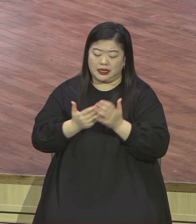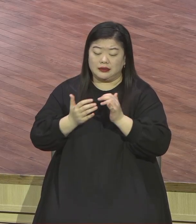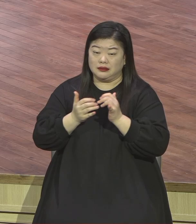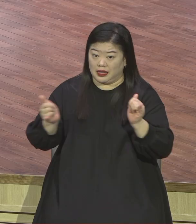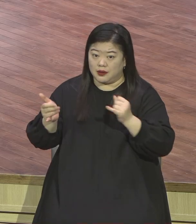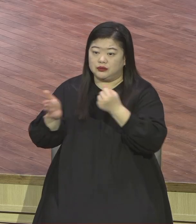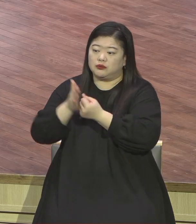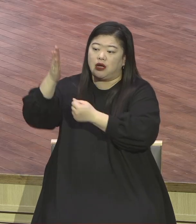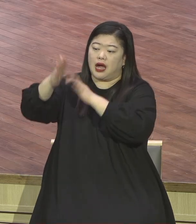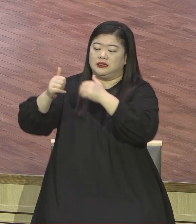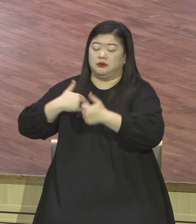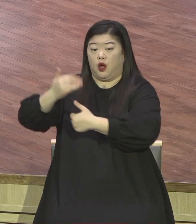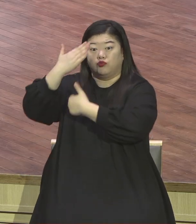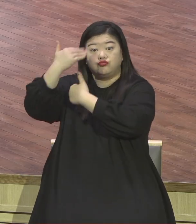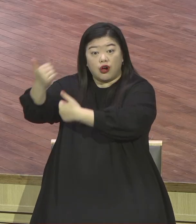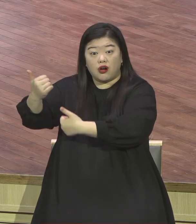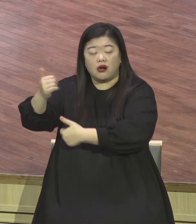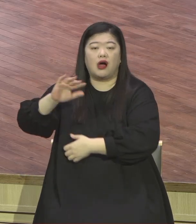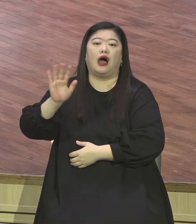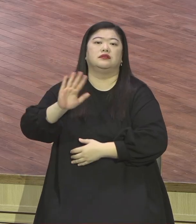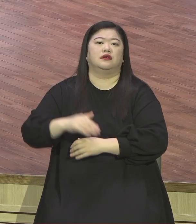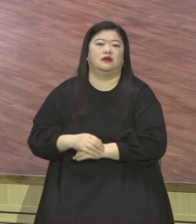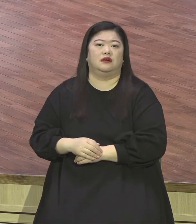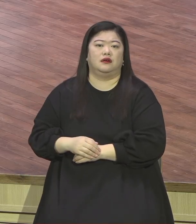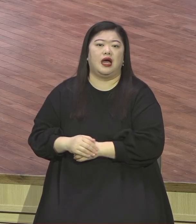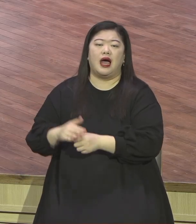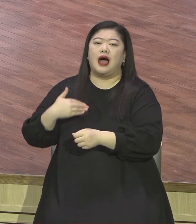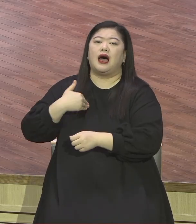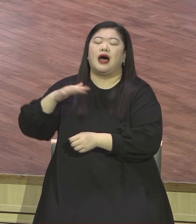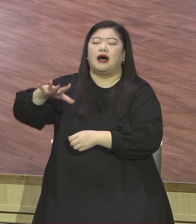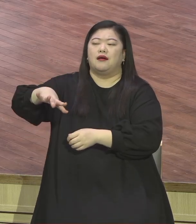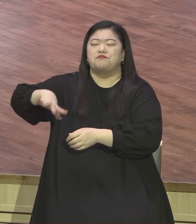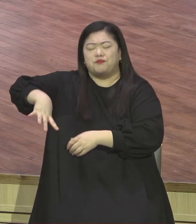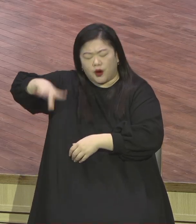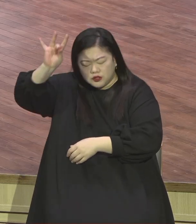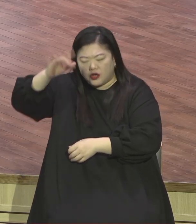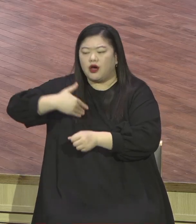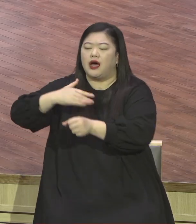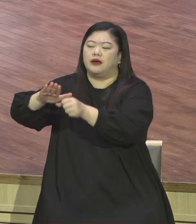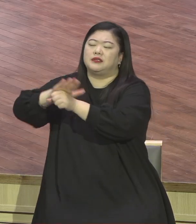하나님이 우리를 사랑하기 때문에 우리가 가치 있는 인간이 되었다